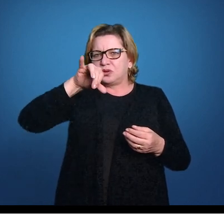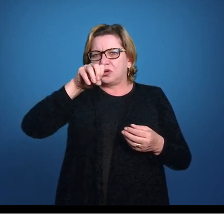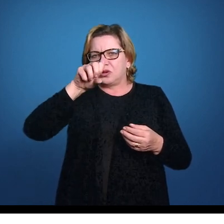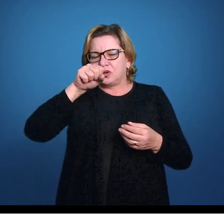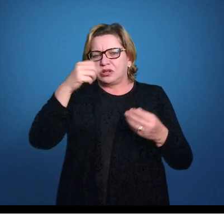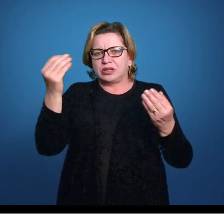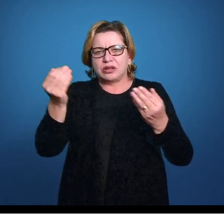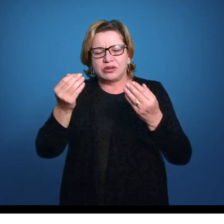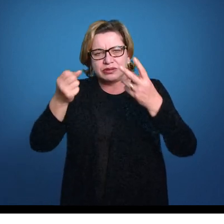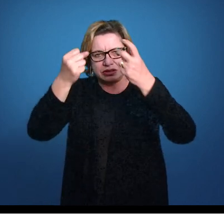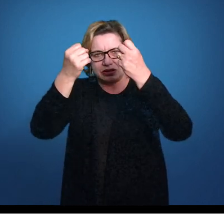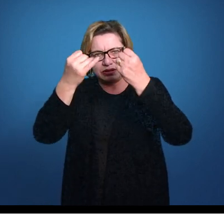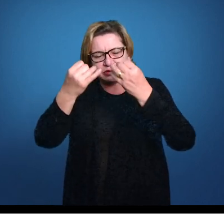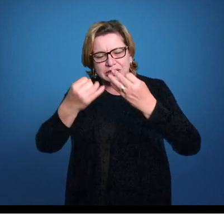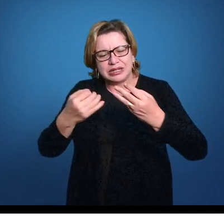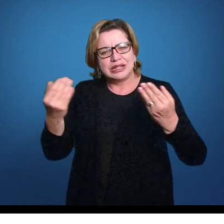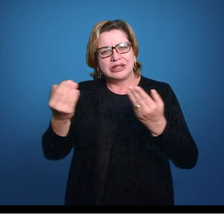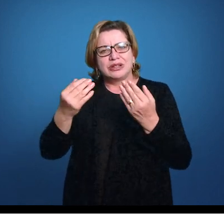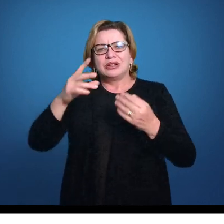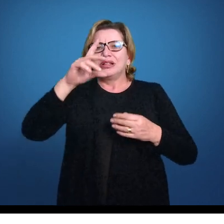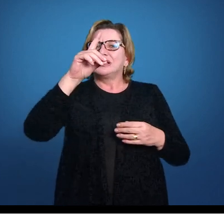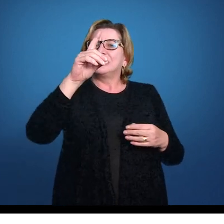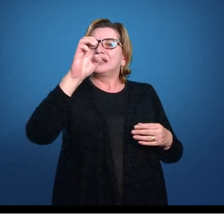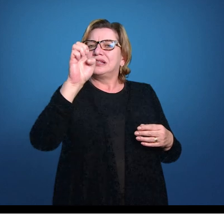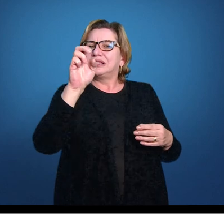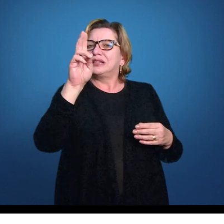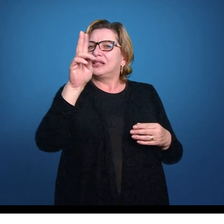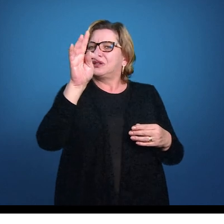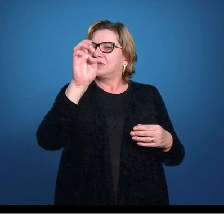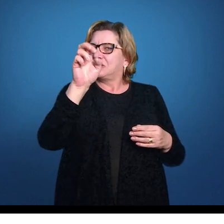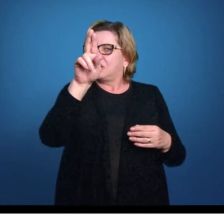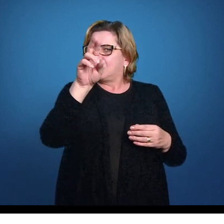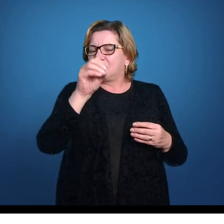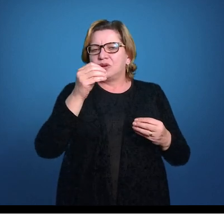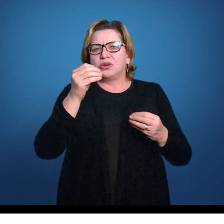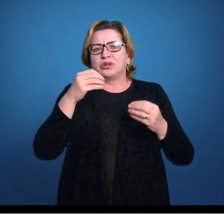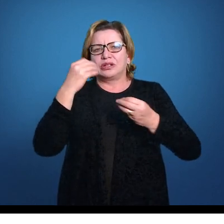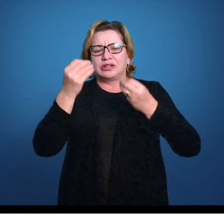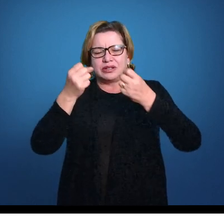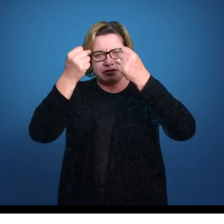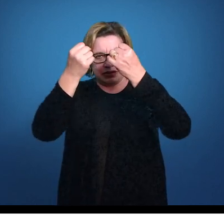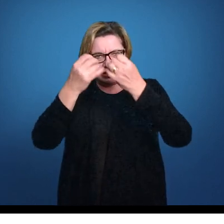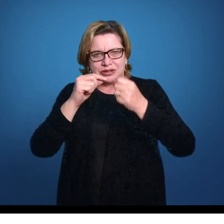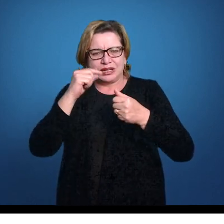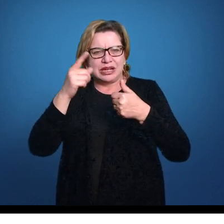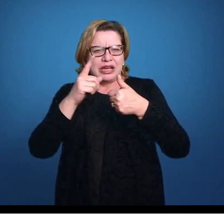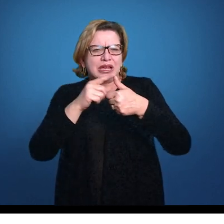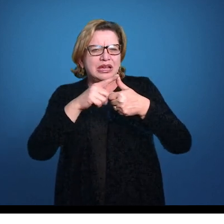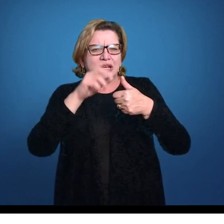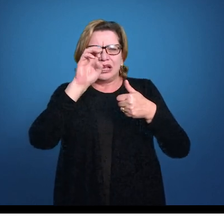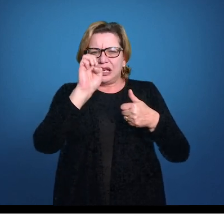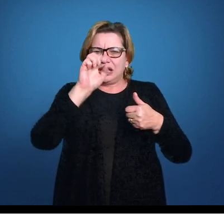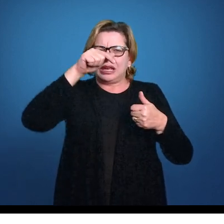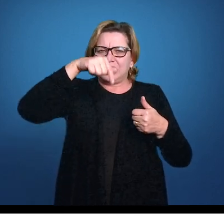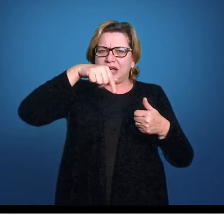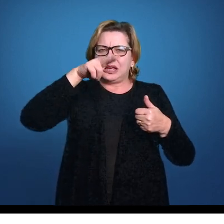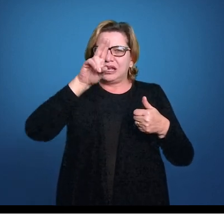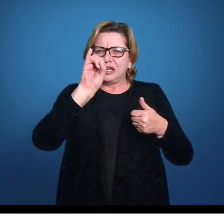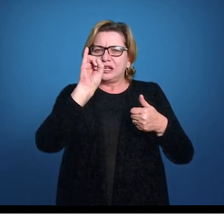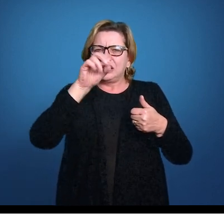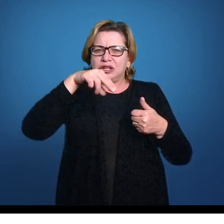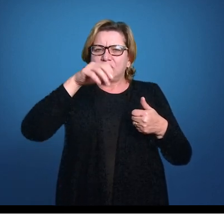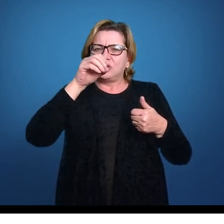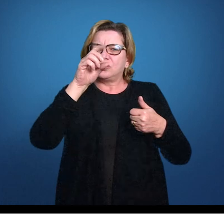estar trabalhando com os animais deuterostômios que incluem os equinodermas, então as estrelas do mar,